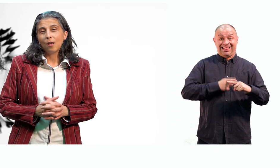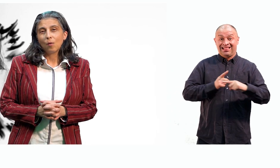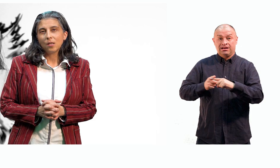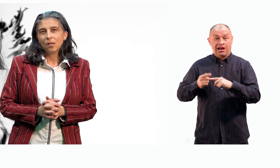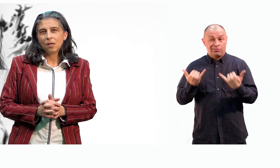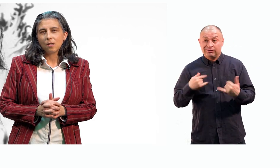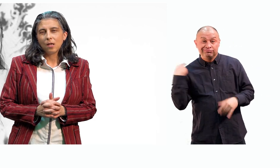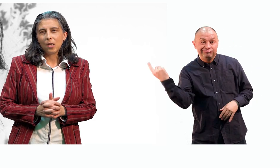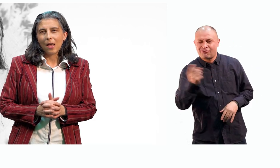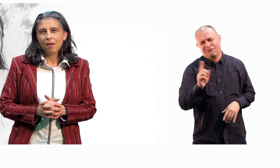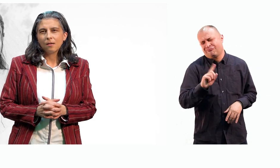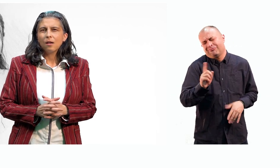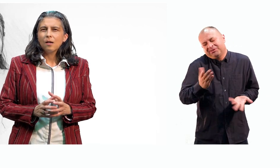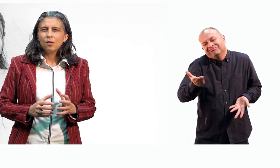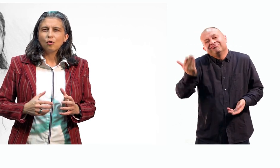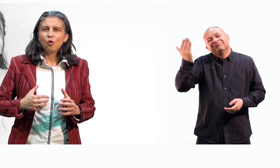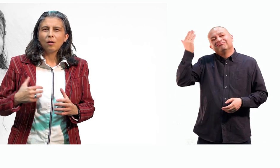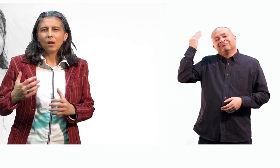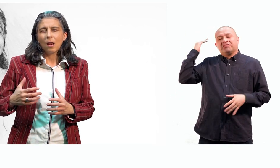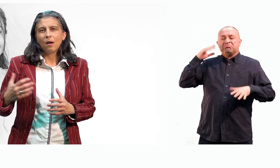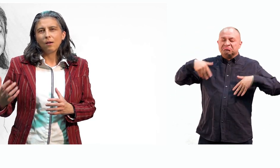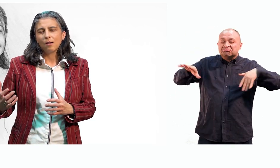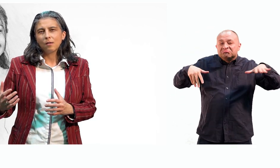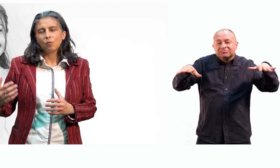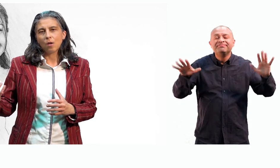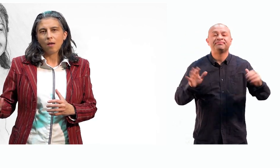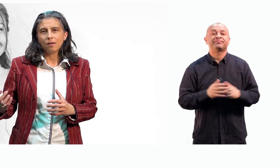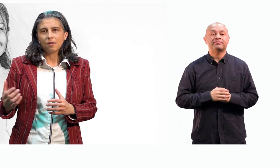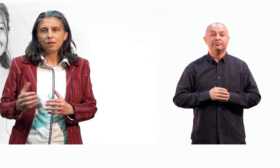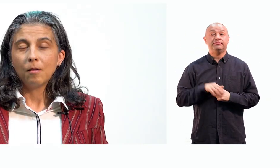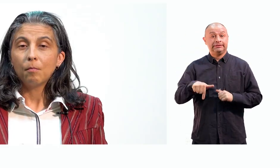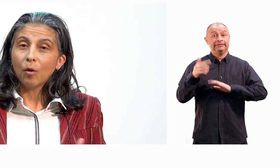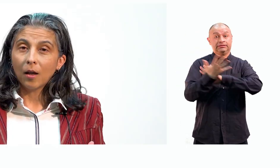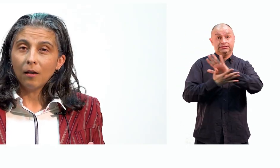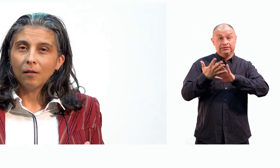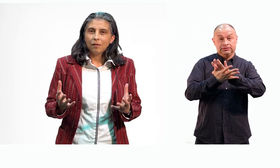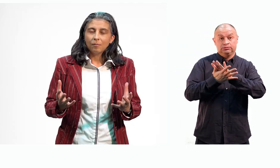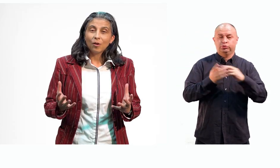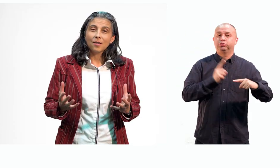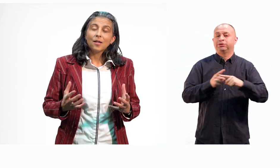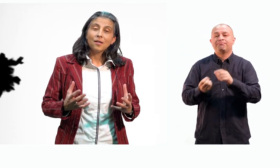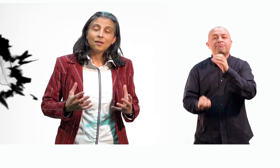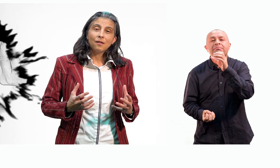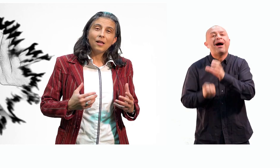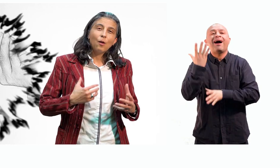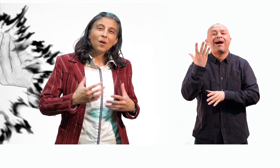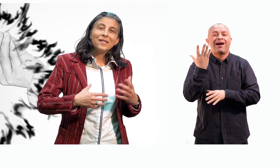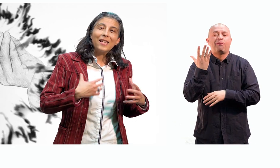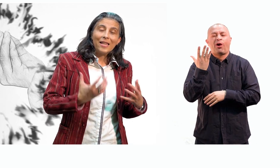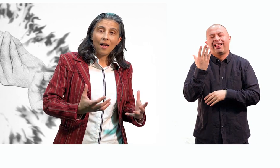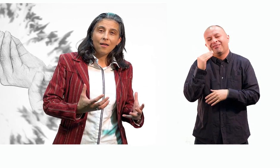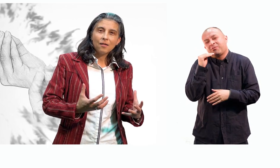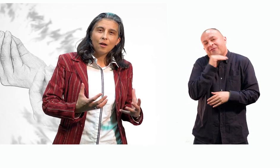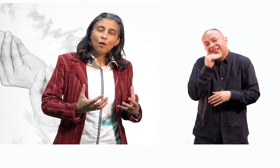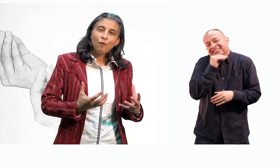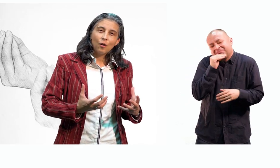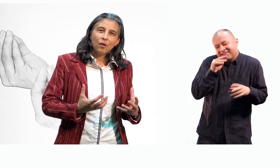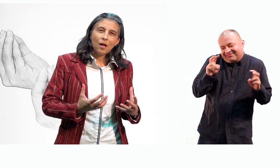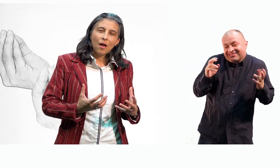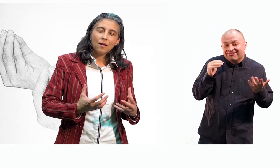lenguas de señas signadas son rara vez usadas. ¿Por qué? Porque estas lenguas signadas fueron creadas